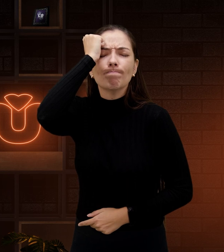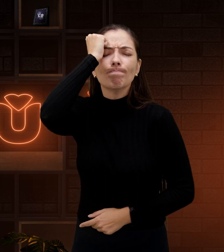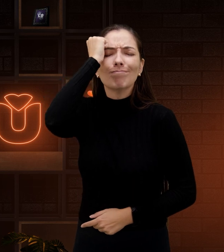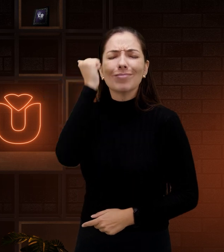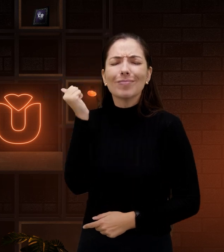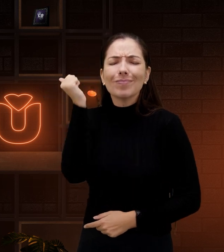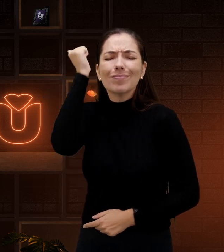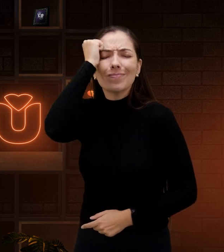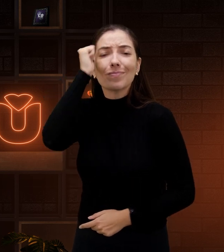Arrepender.